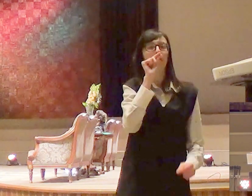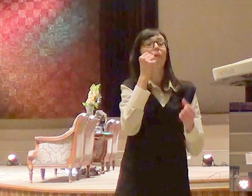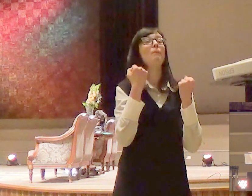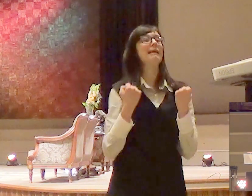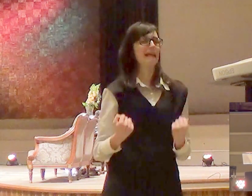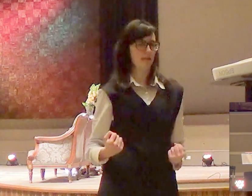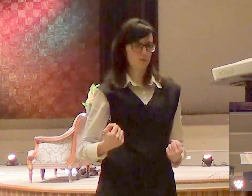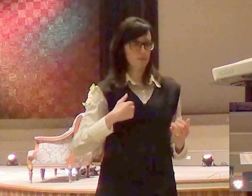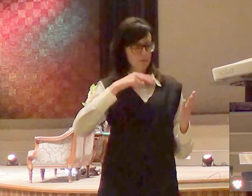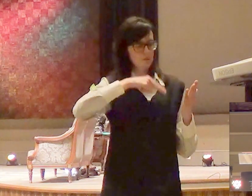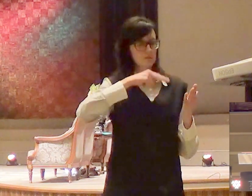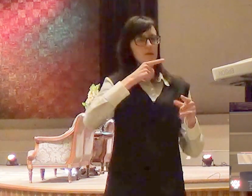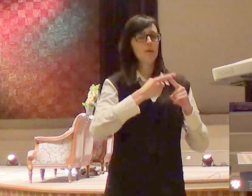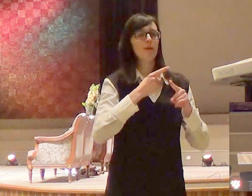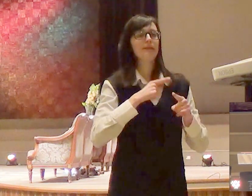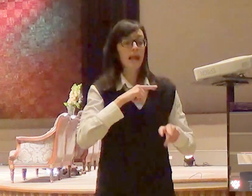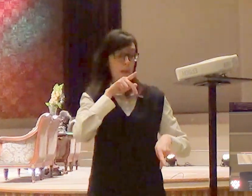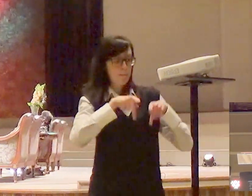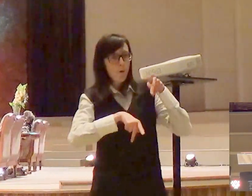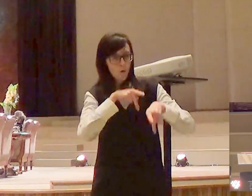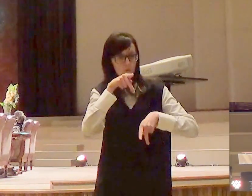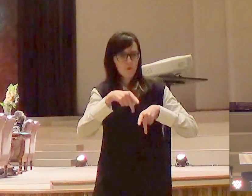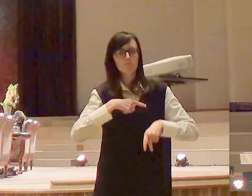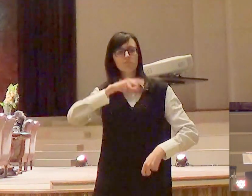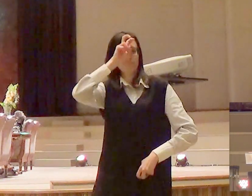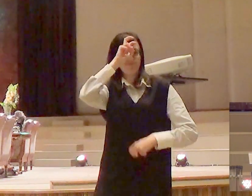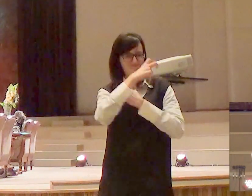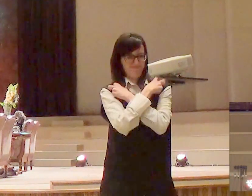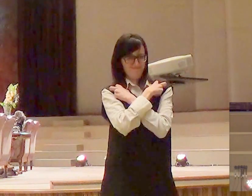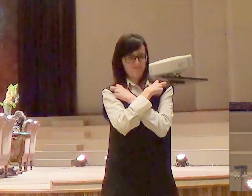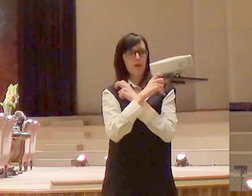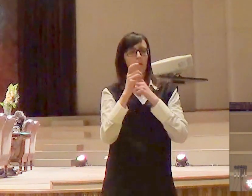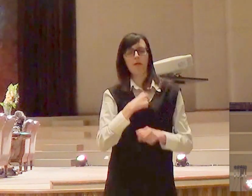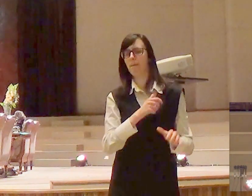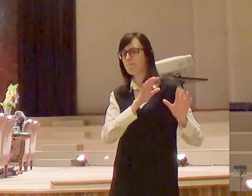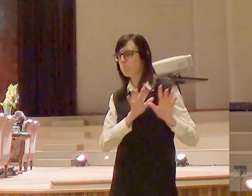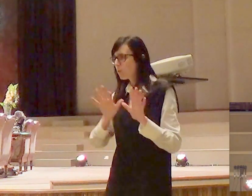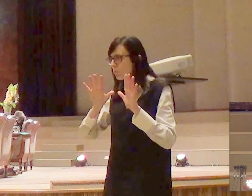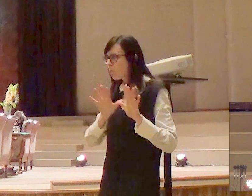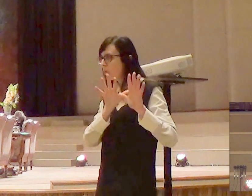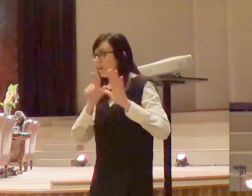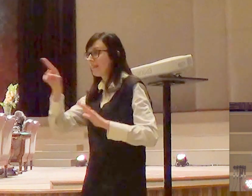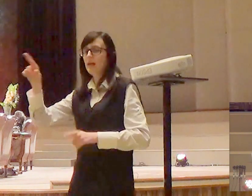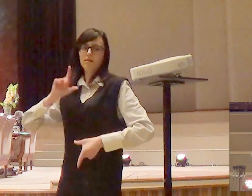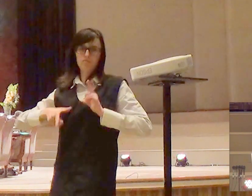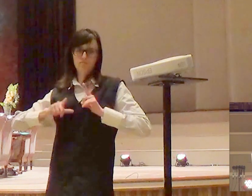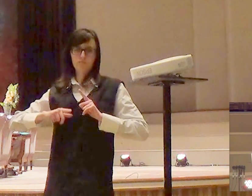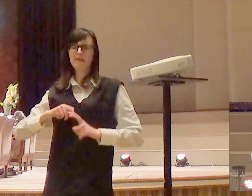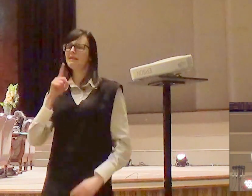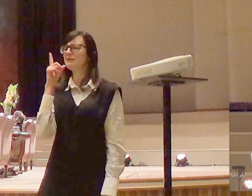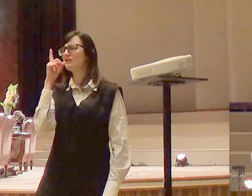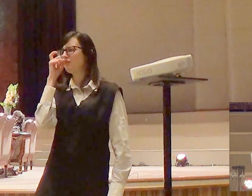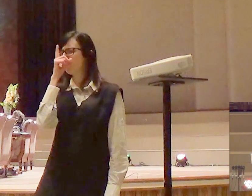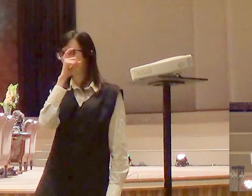saída do povo, do Egito, indo na direção de Israel, é um momento onde há uma